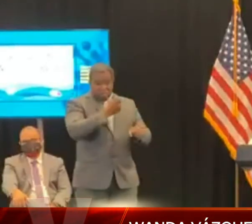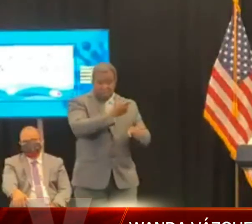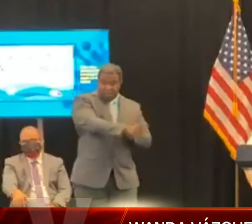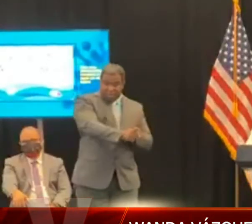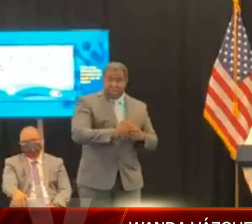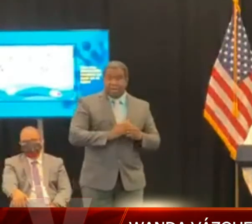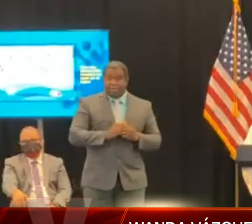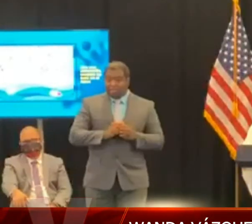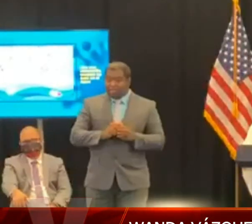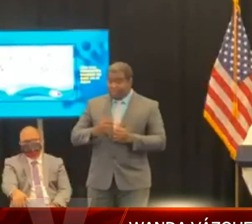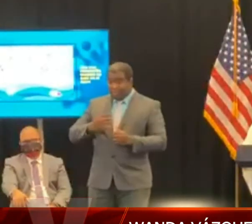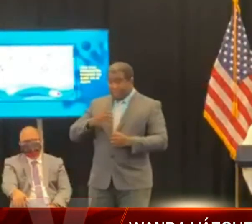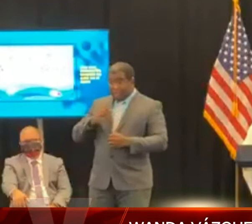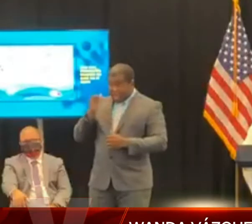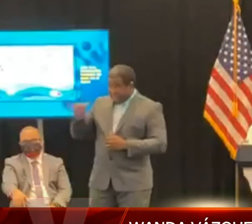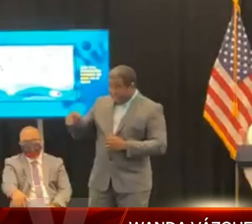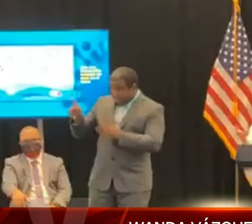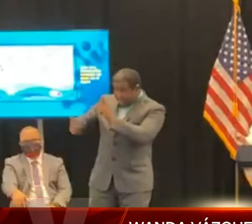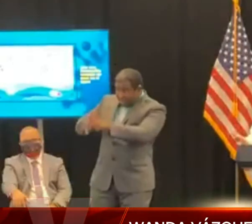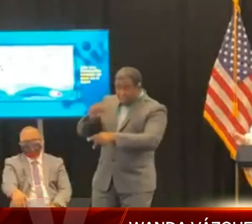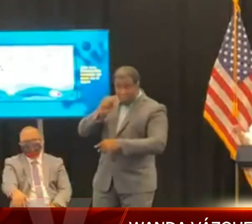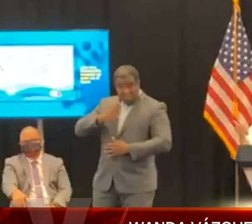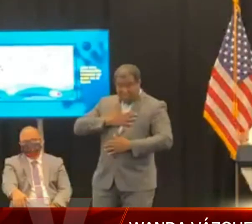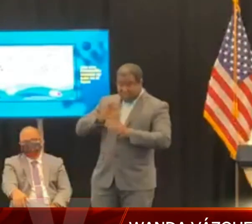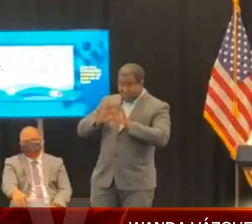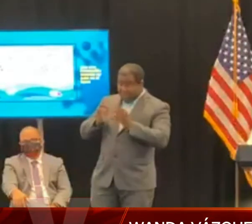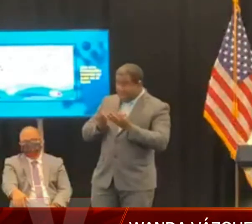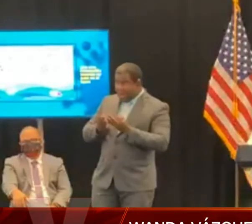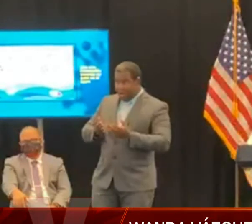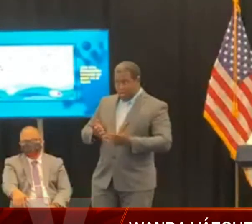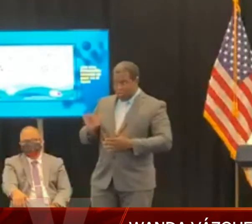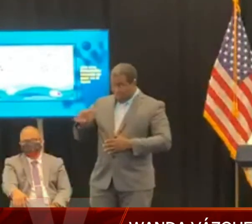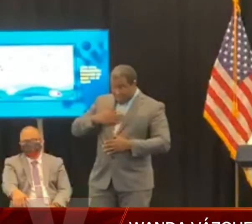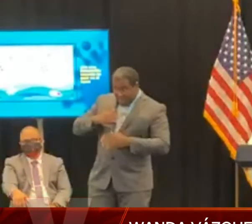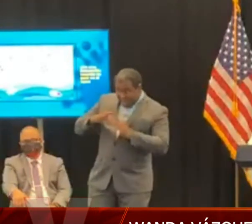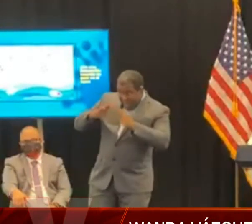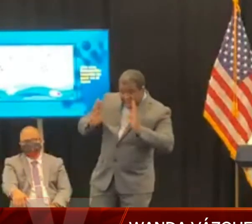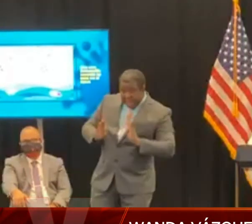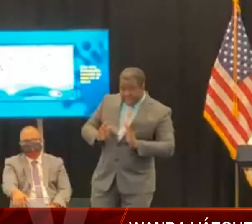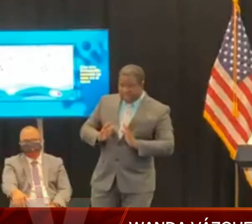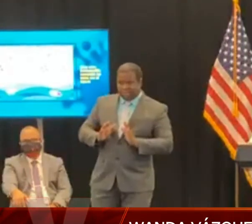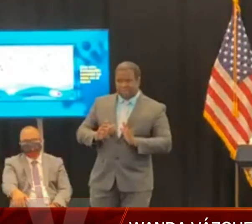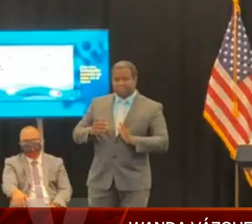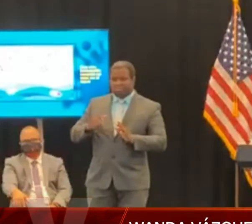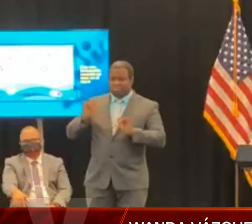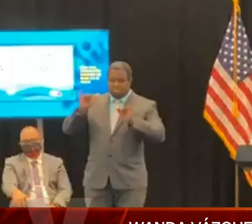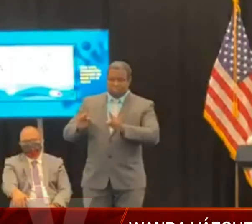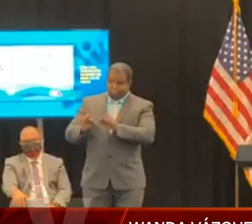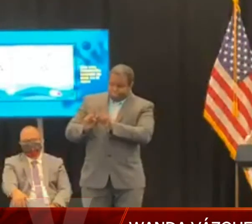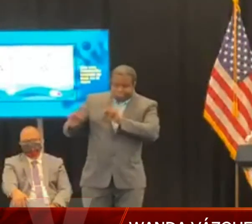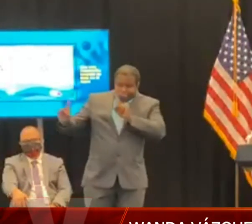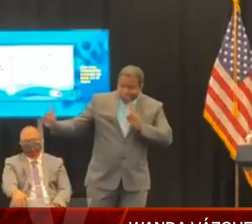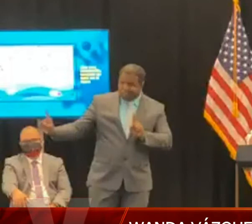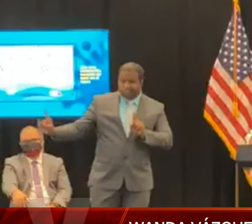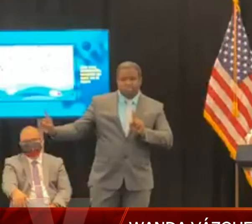Y una vez use, entre a la playa, una vez salga, use la mascarilla mientras no esté en el agua.